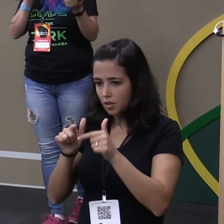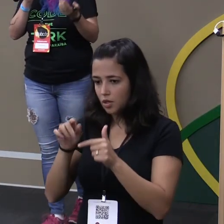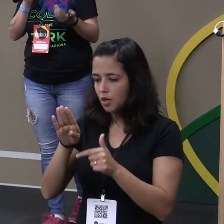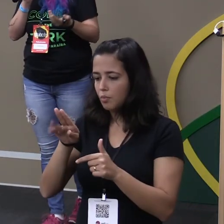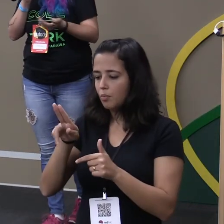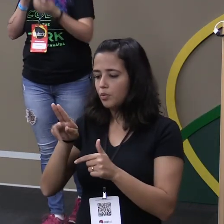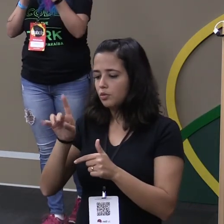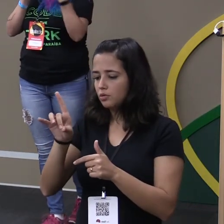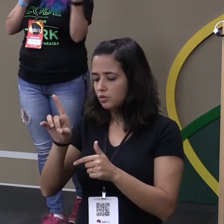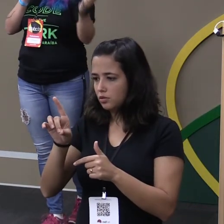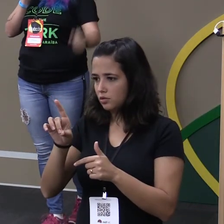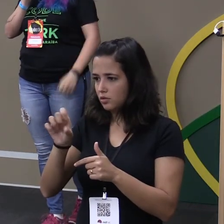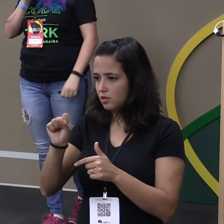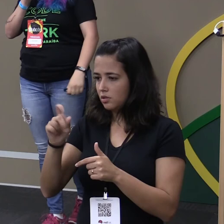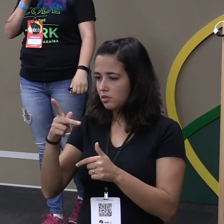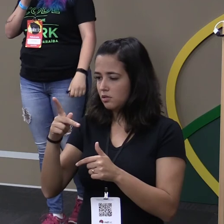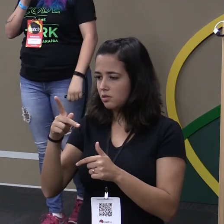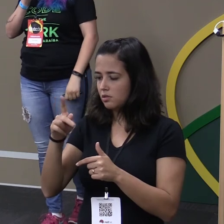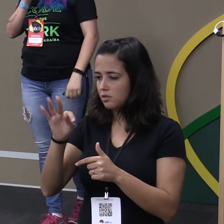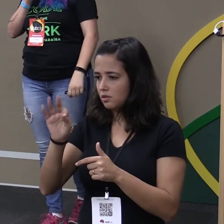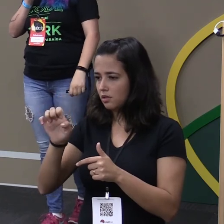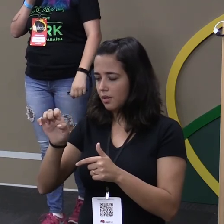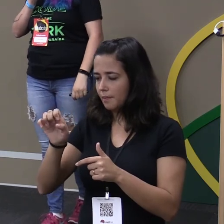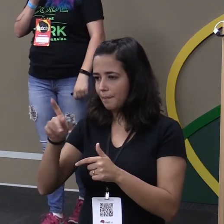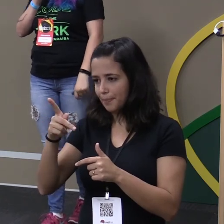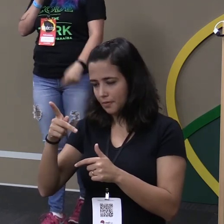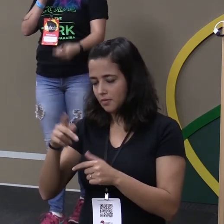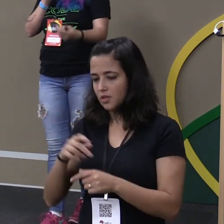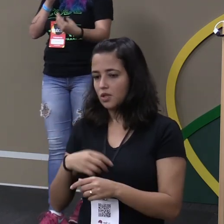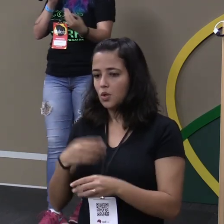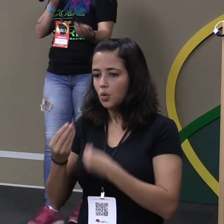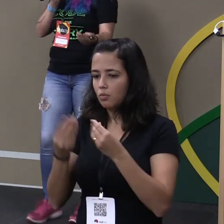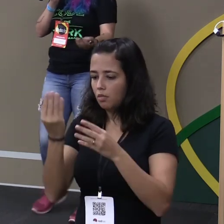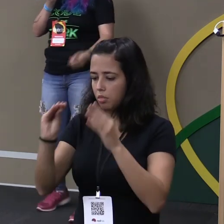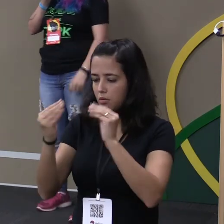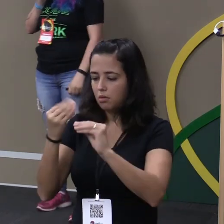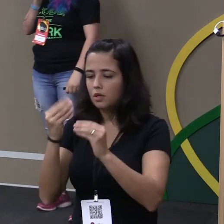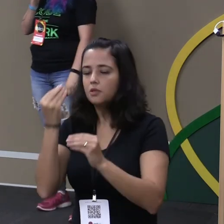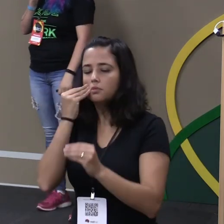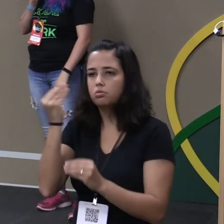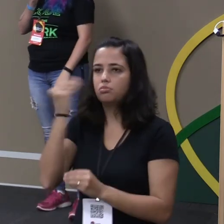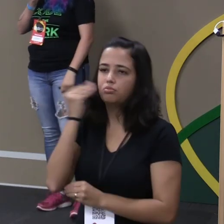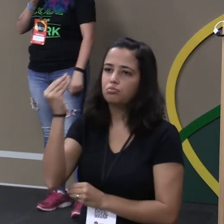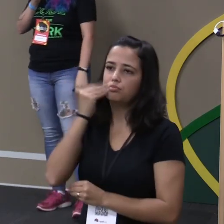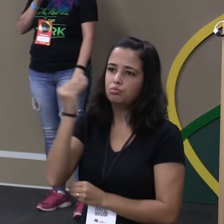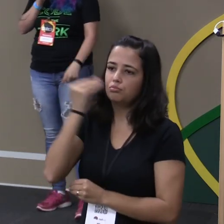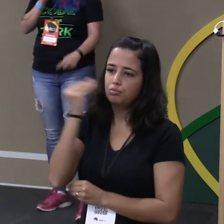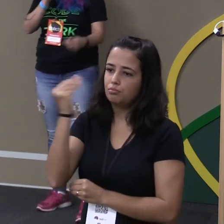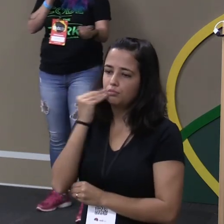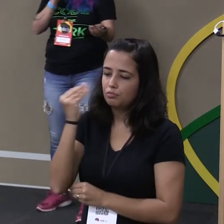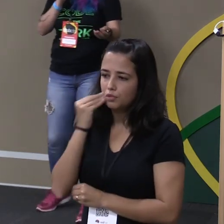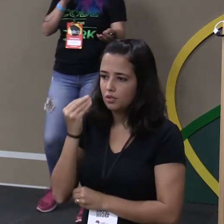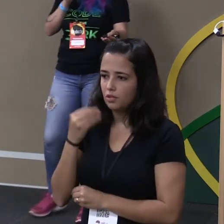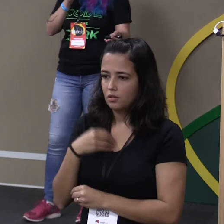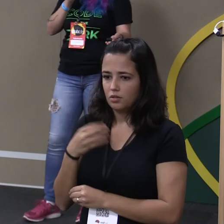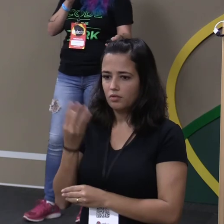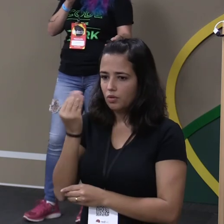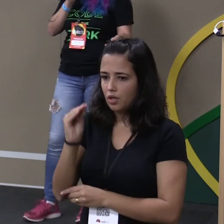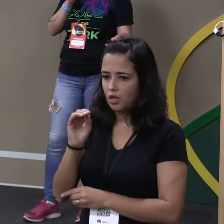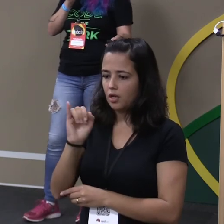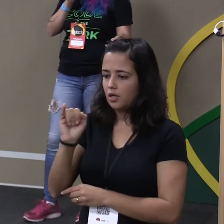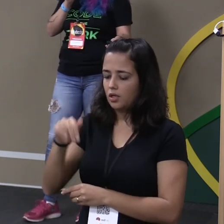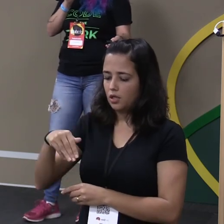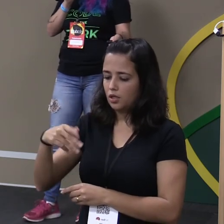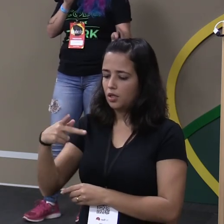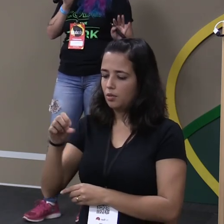quantos importantes vocês não colocaram no código gente pra conseguir funcionar o negócio eu falei eu não vou colocar o importante